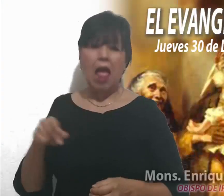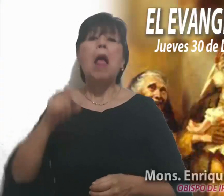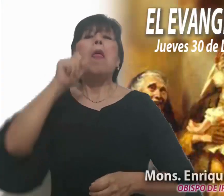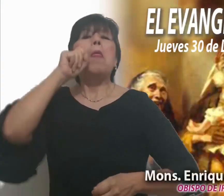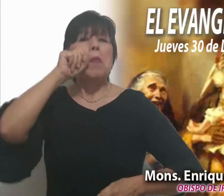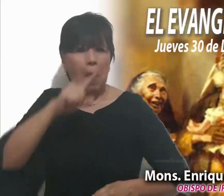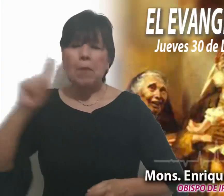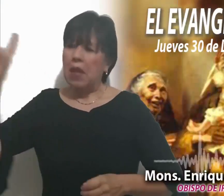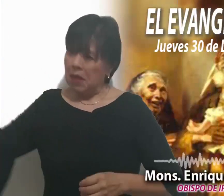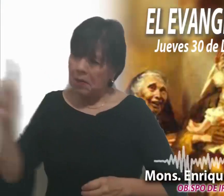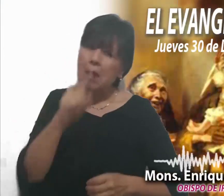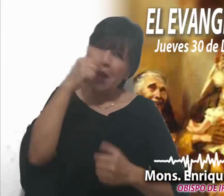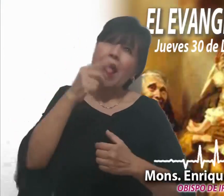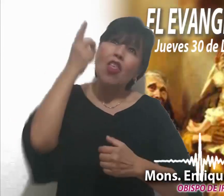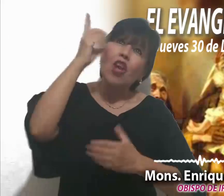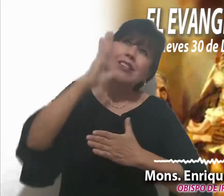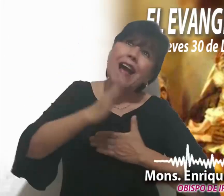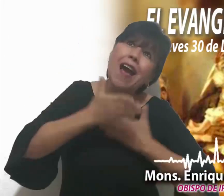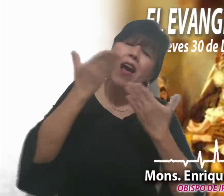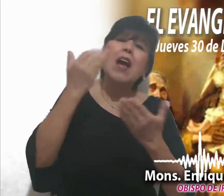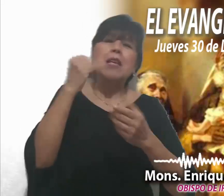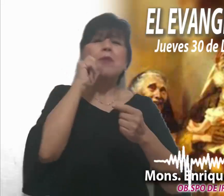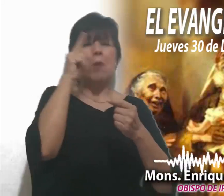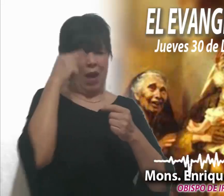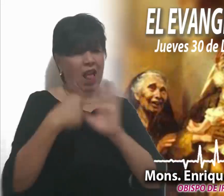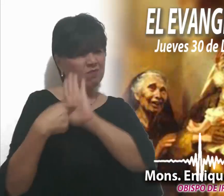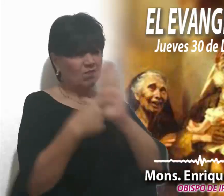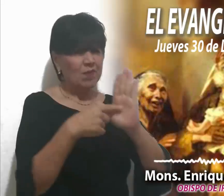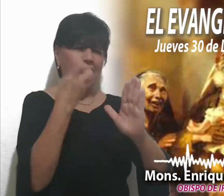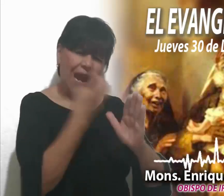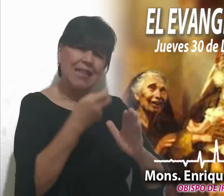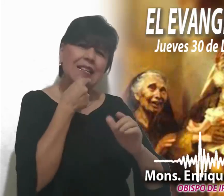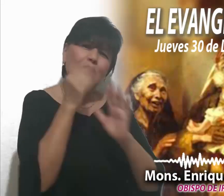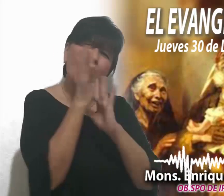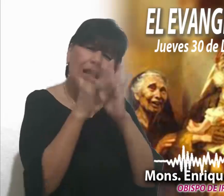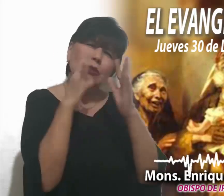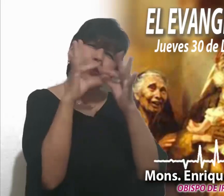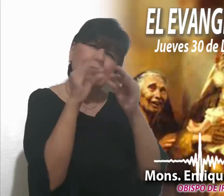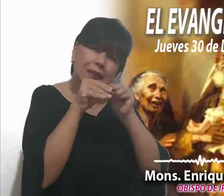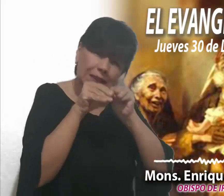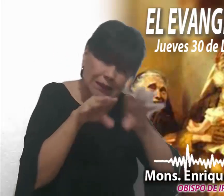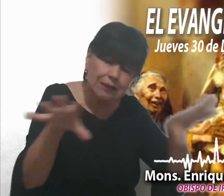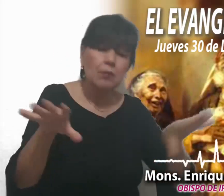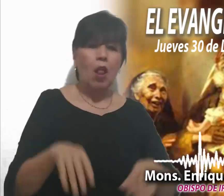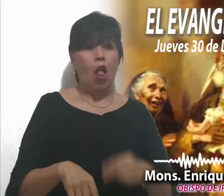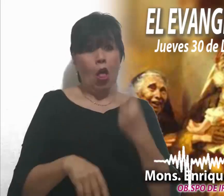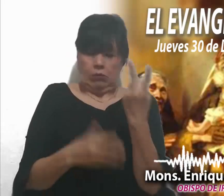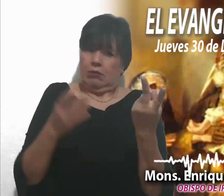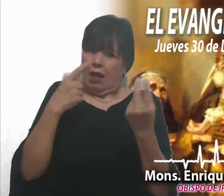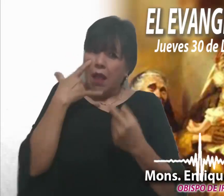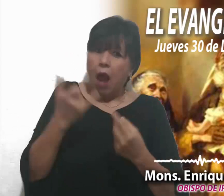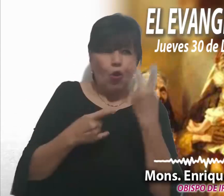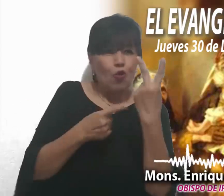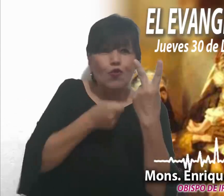alabar a Dios y a proclamar la identidad de este niño. Un par de ancianos son quienes